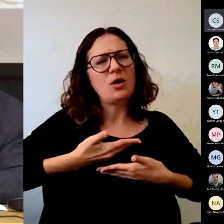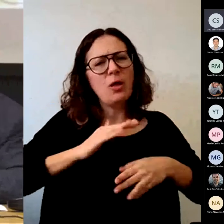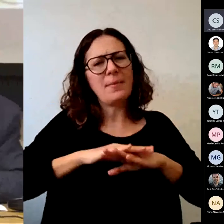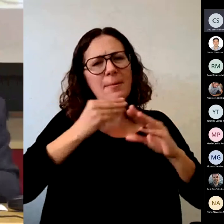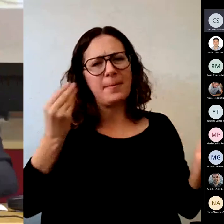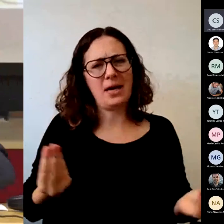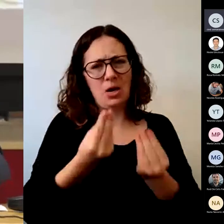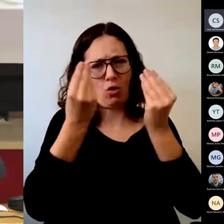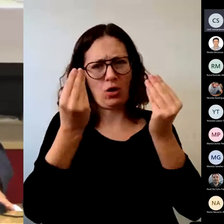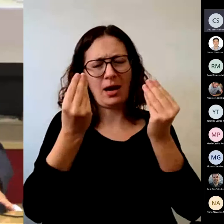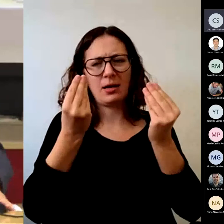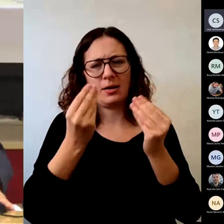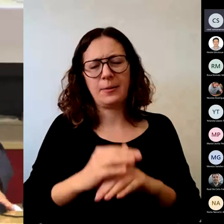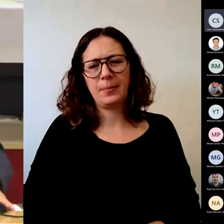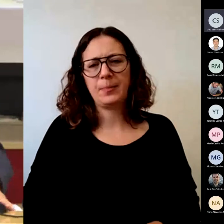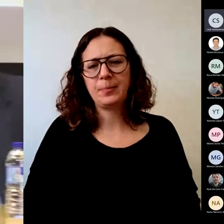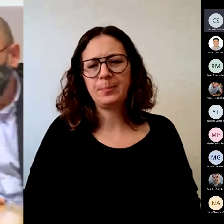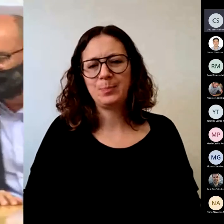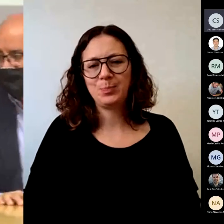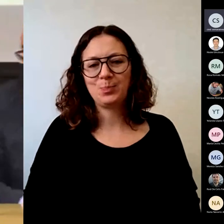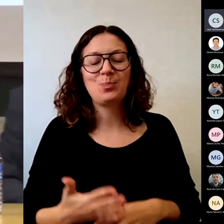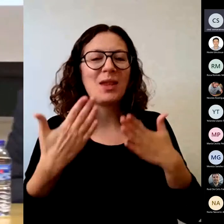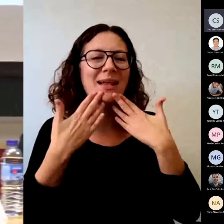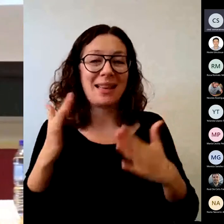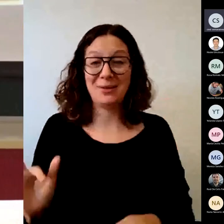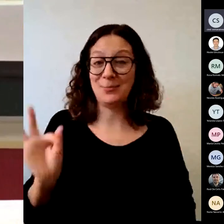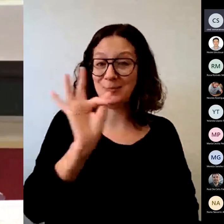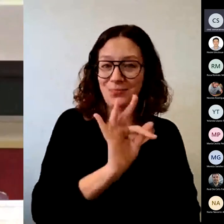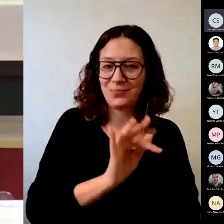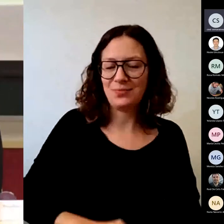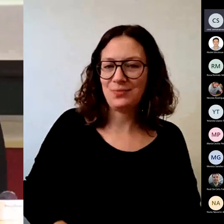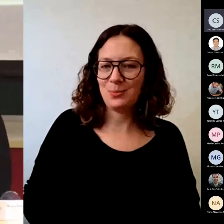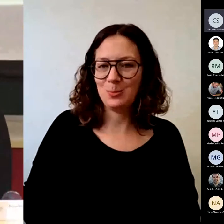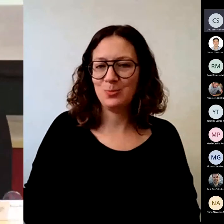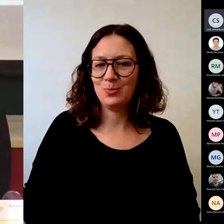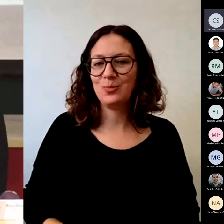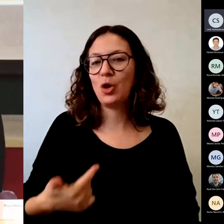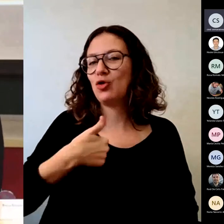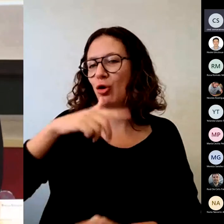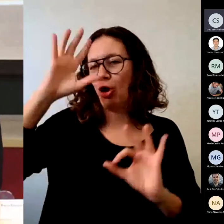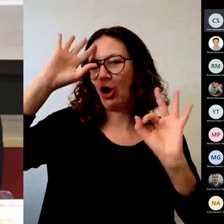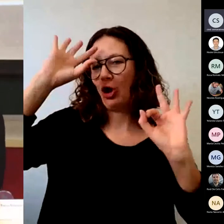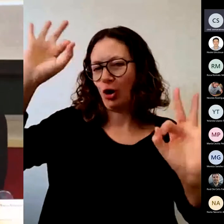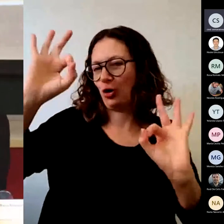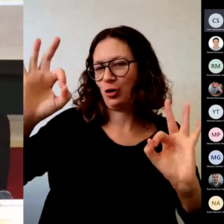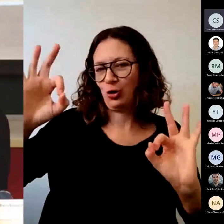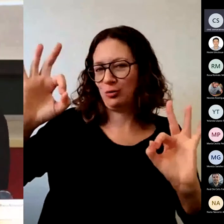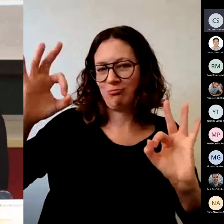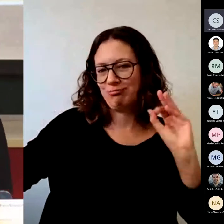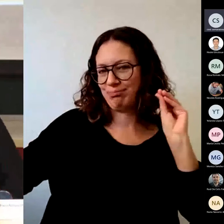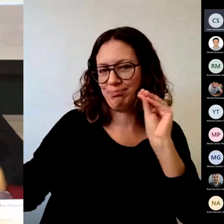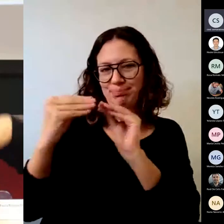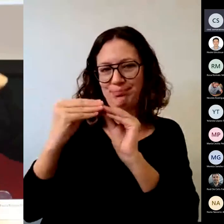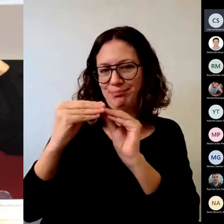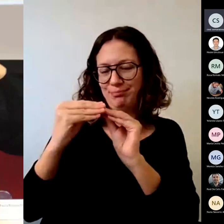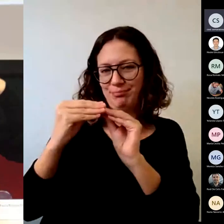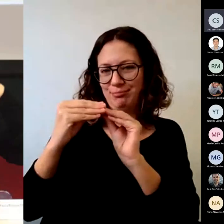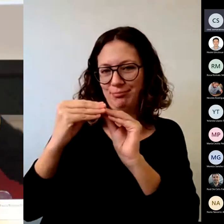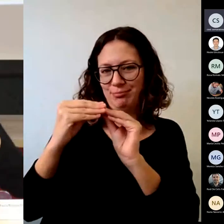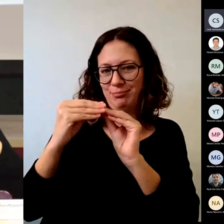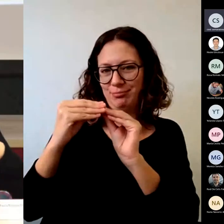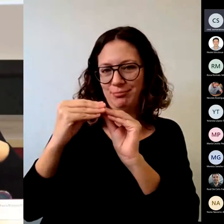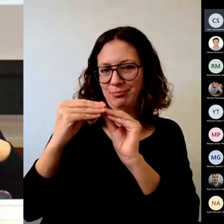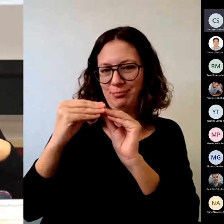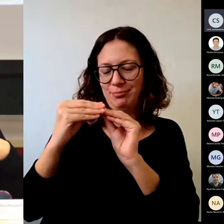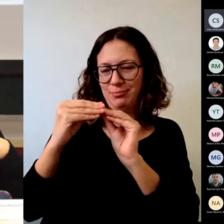gracias Juan Antonio Paula como quieras bueno yo evidentemente no puedo estar más de acuerdo en el